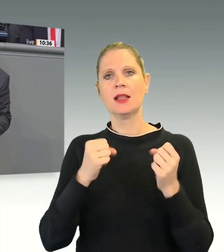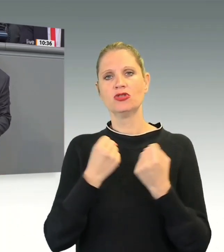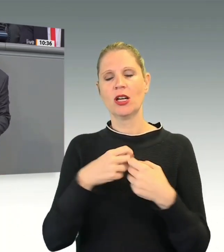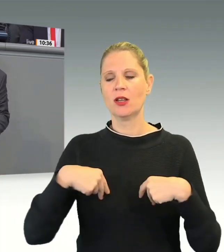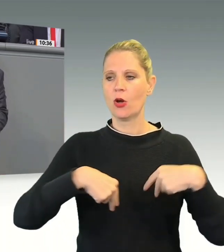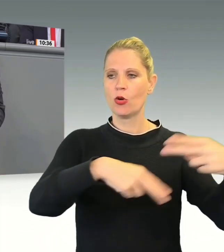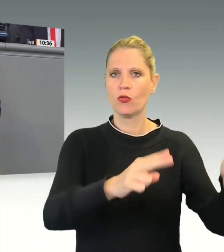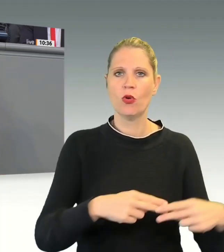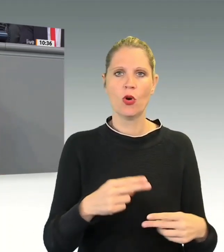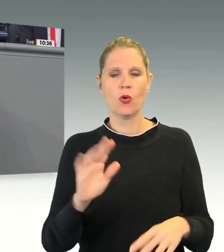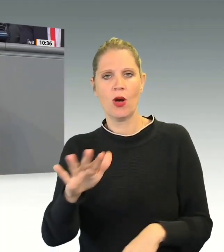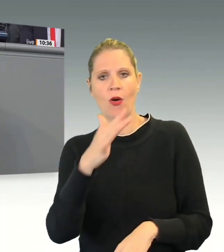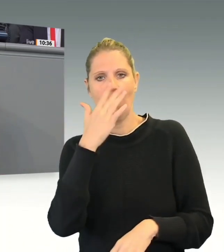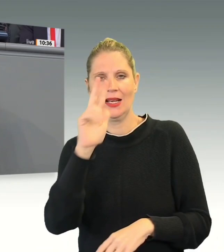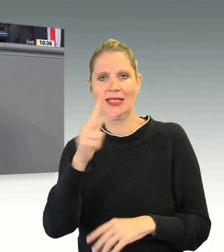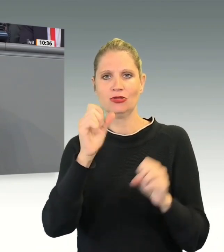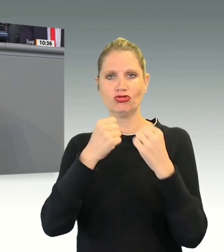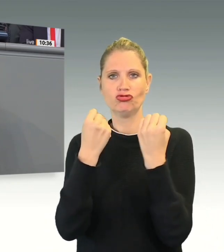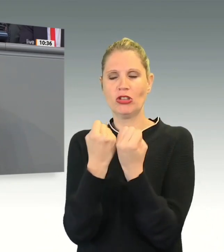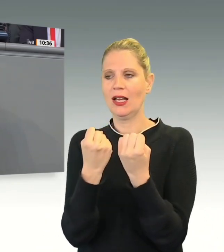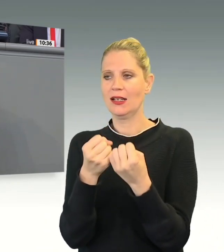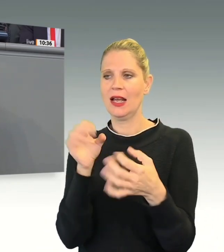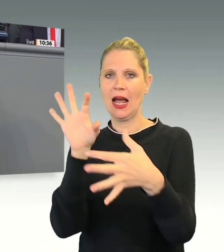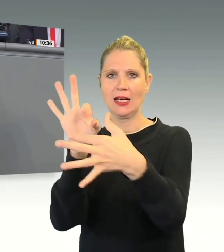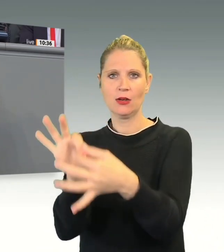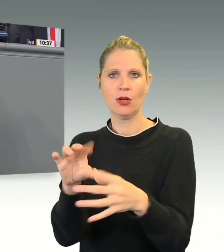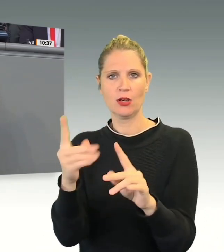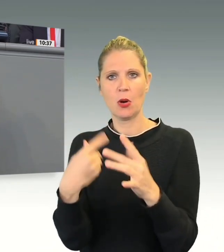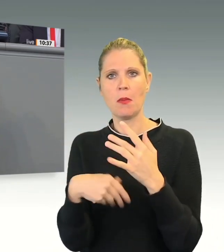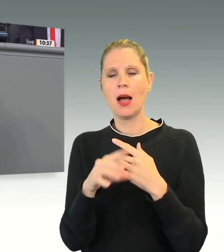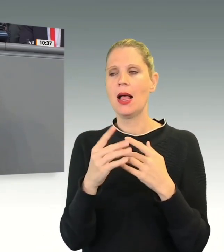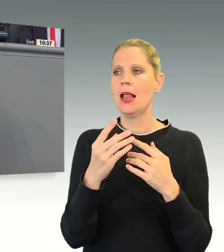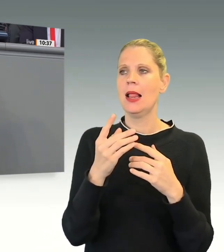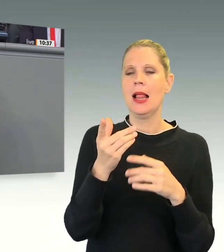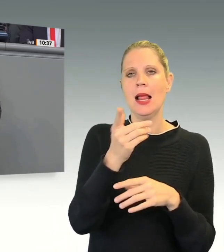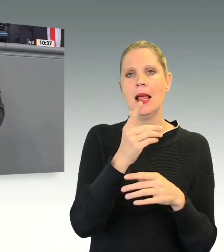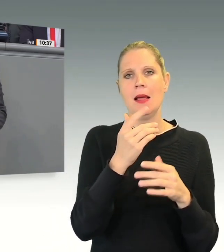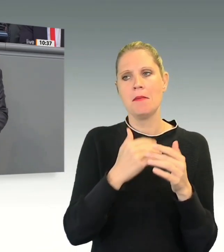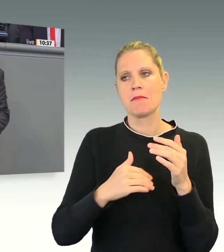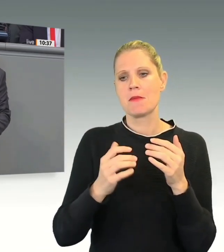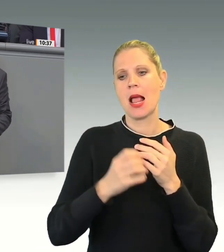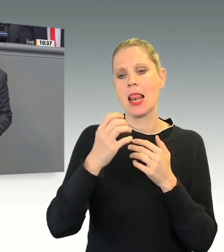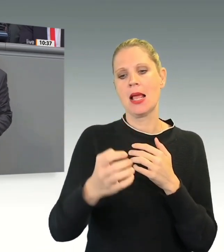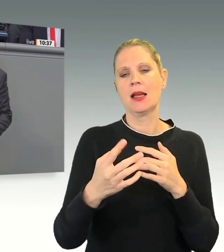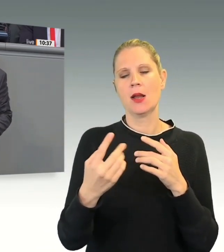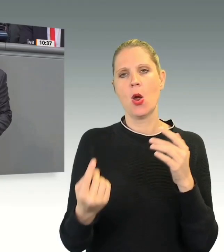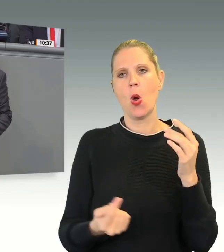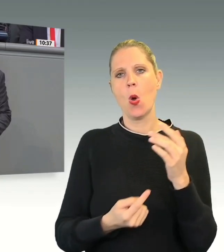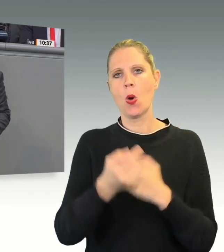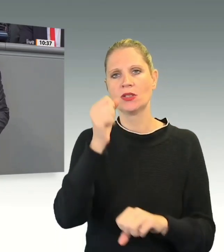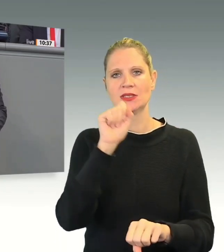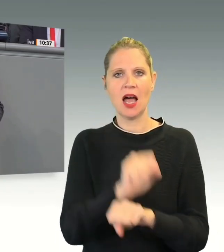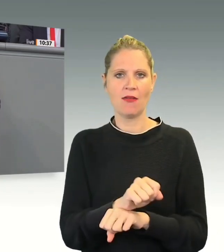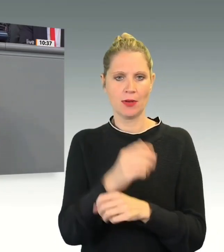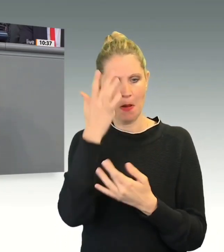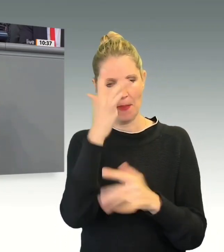aufhältiger Drittstaatsangehöriger eine deutlich längere Höchsthaftdauer zulässt, nämlich maximal sechs Monate.